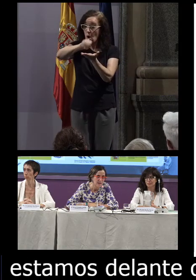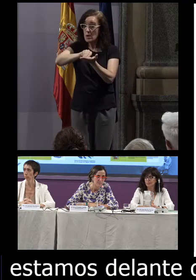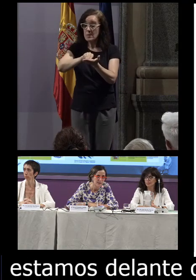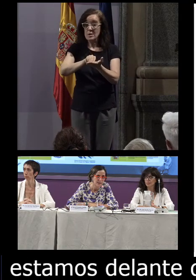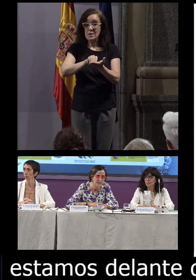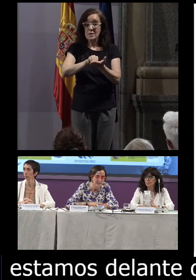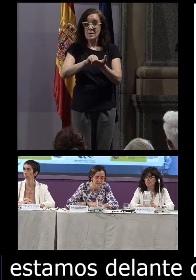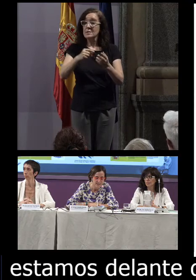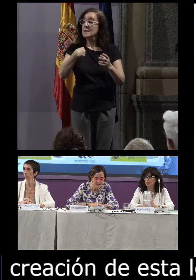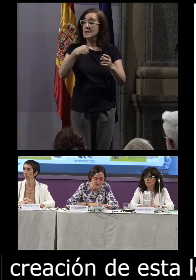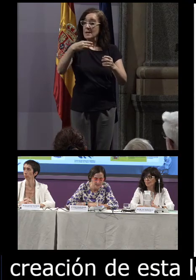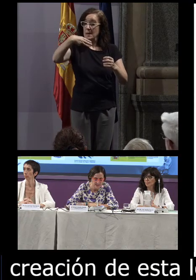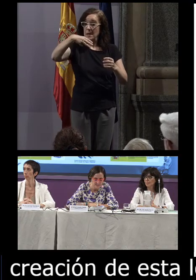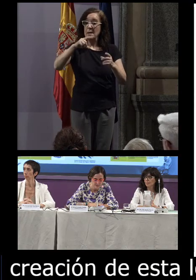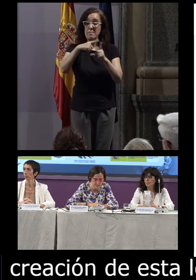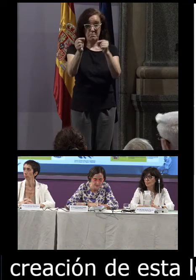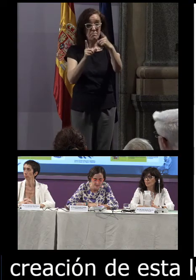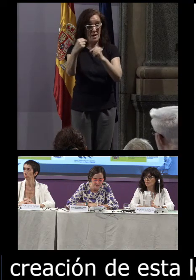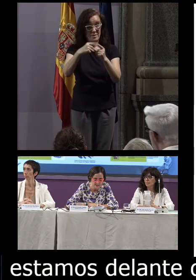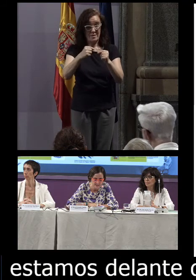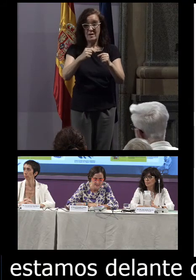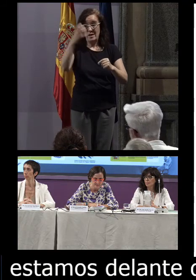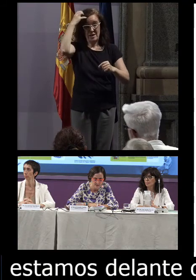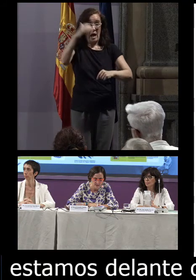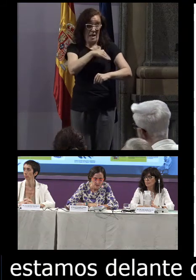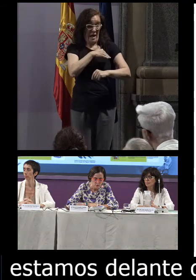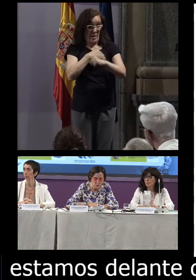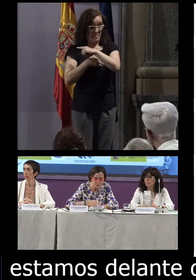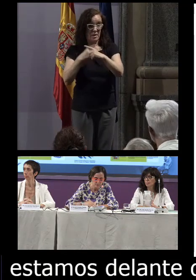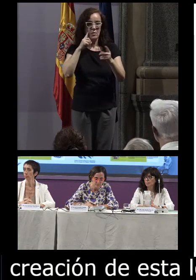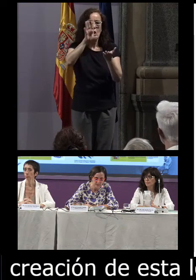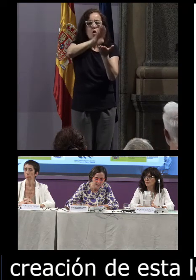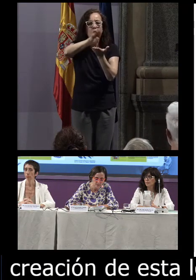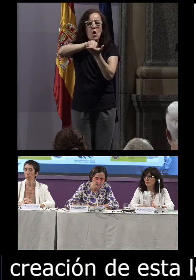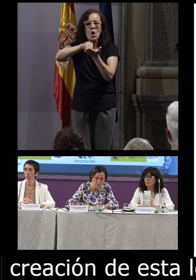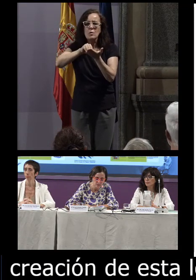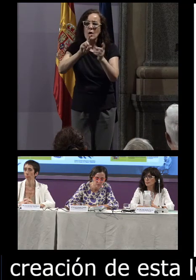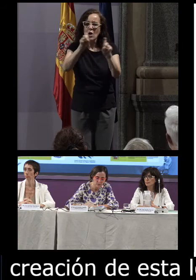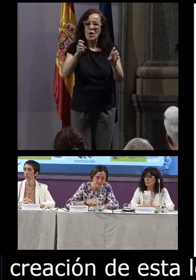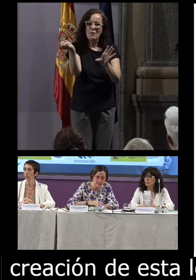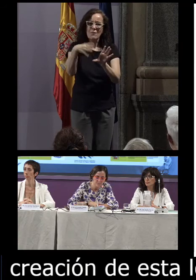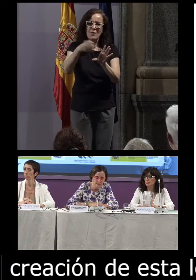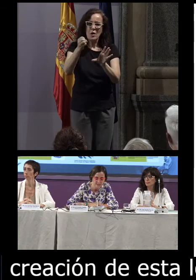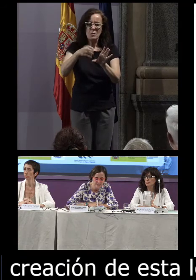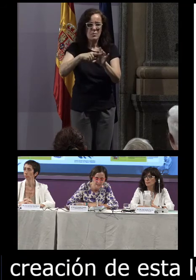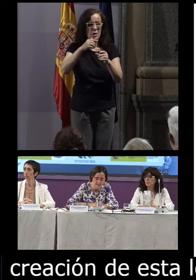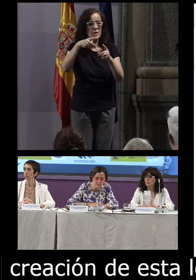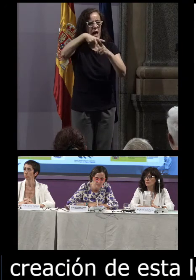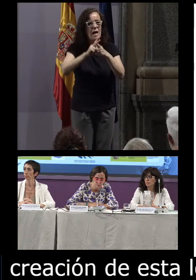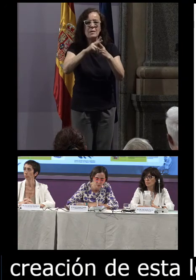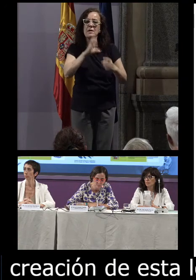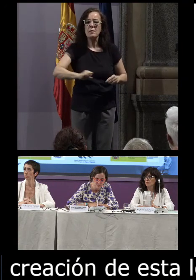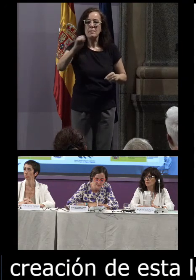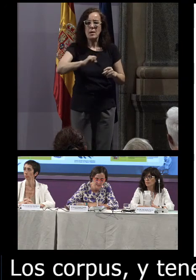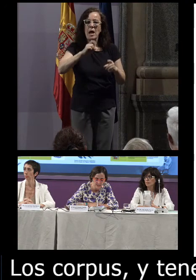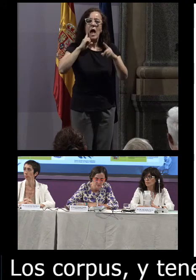aquí a Mercedes Sánchez de la Real Academia, despertada en este tema, los Corpus informatizados han demostrado ser unas herramientas excelentes para